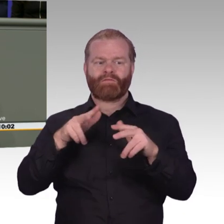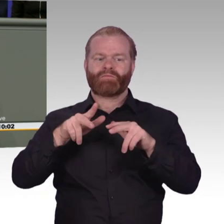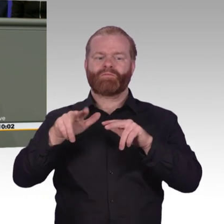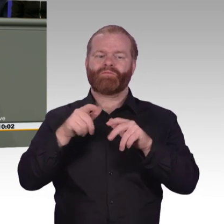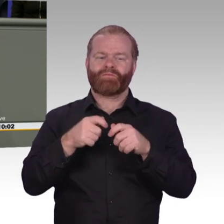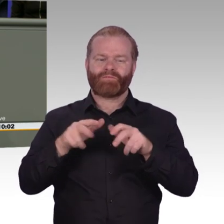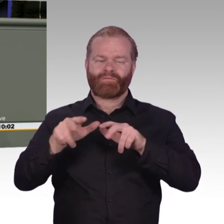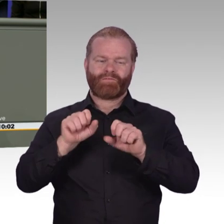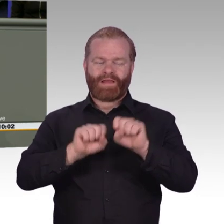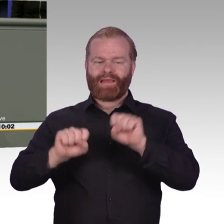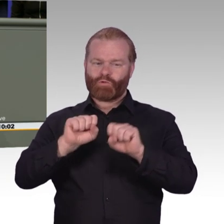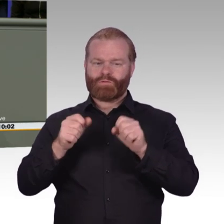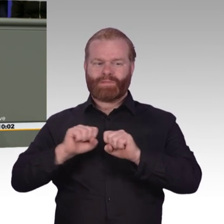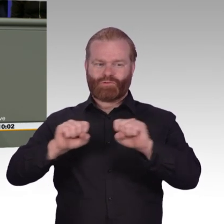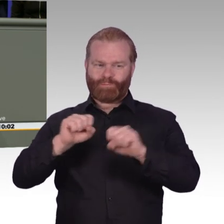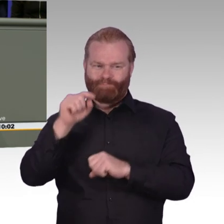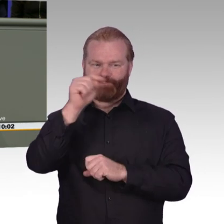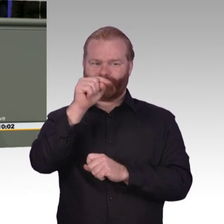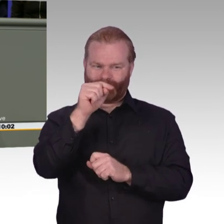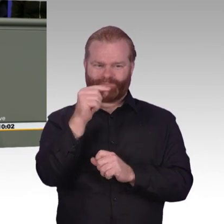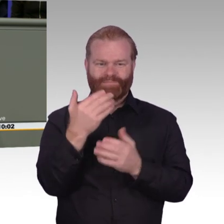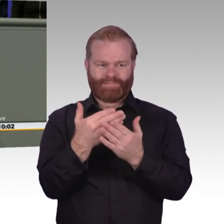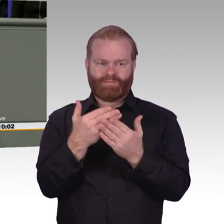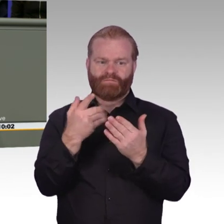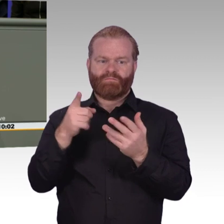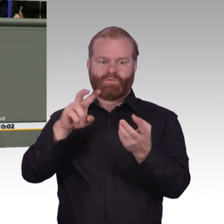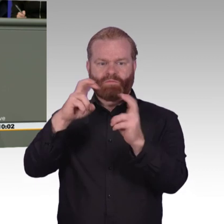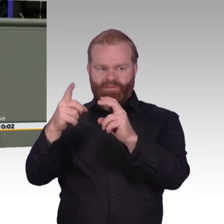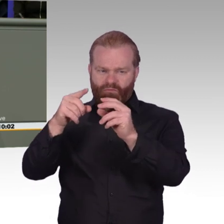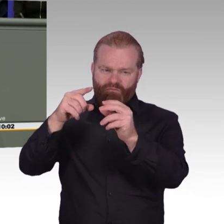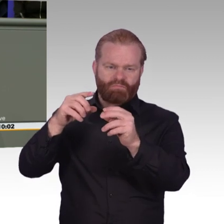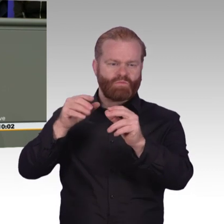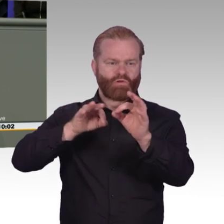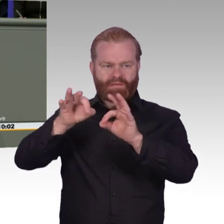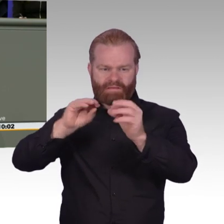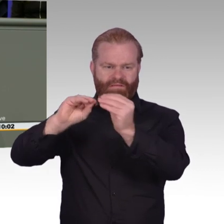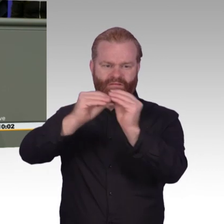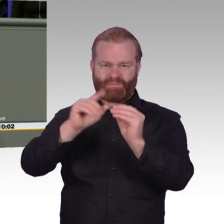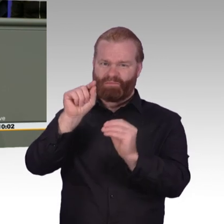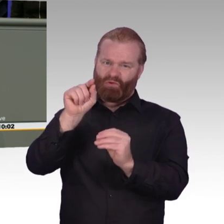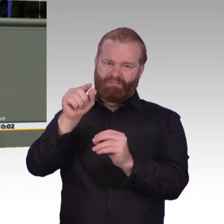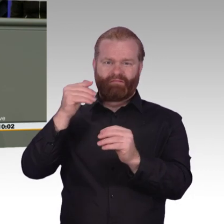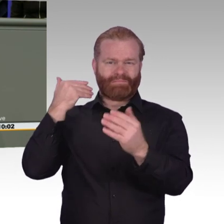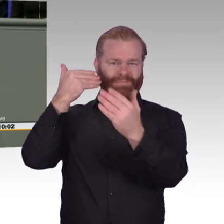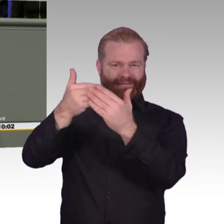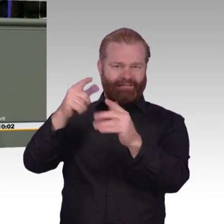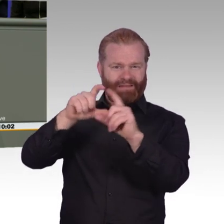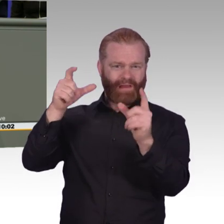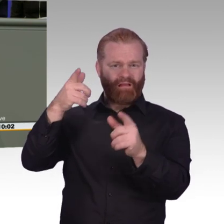Expertise. Diese muss aber dringend aufgebaut werden. Sonst sind sie auf absehbare Zeit dazu verdammt, für teuer Geld